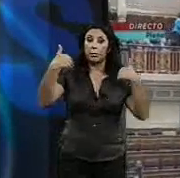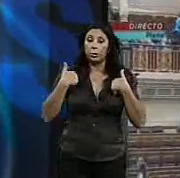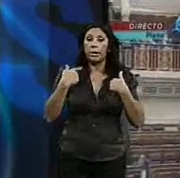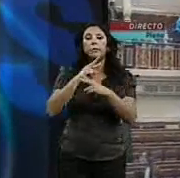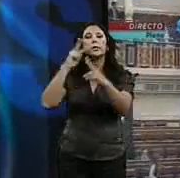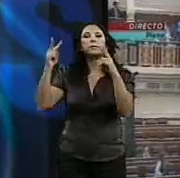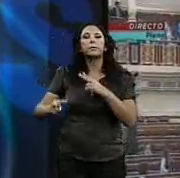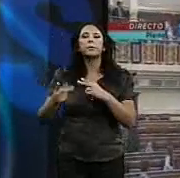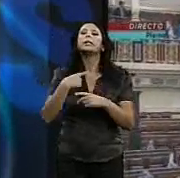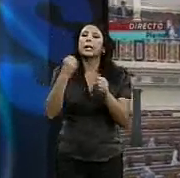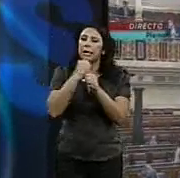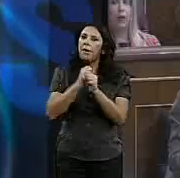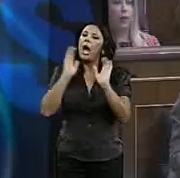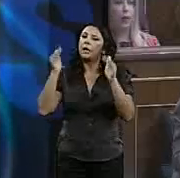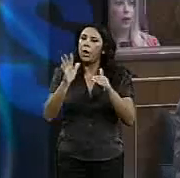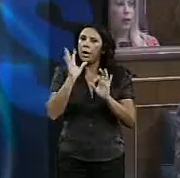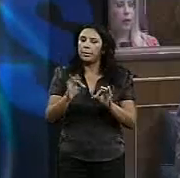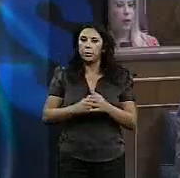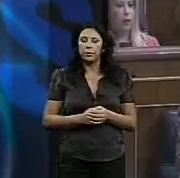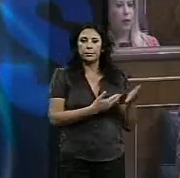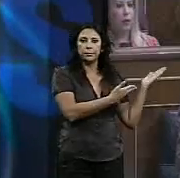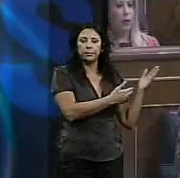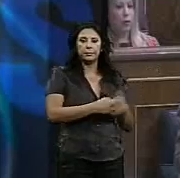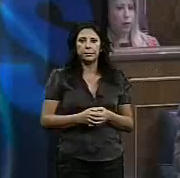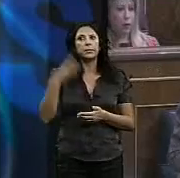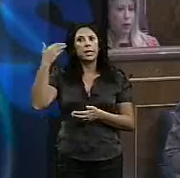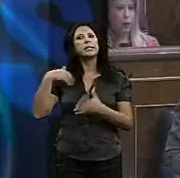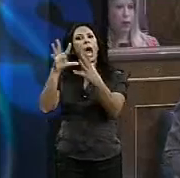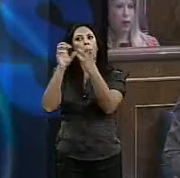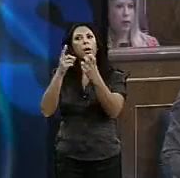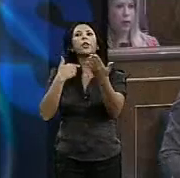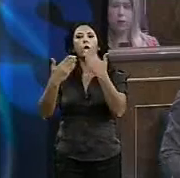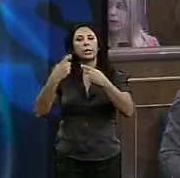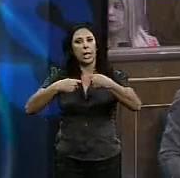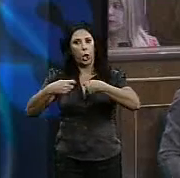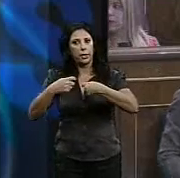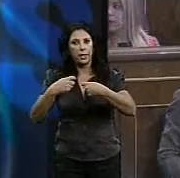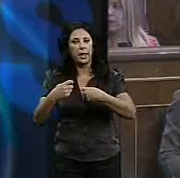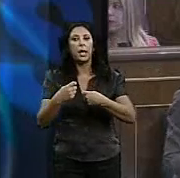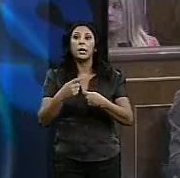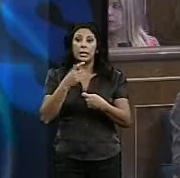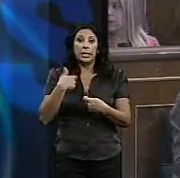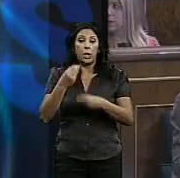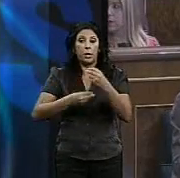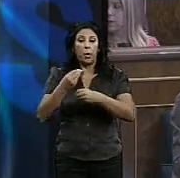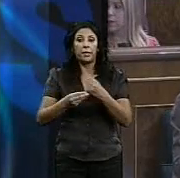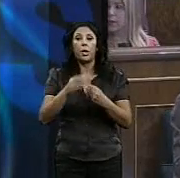que se está trabajando en ello. Dijimos que lo íbamos a negociar al mismo tiempo y así lo estamos haciendo porque en el mismo momento que comenzaron